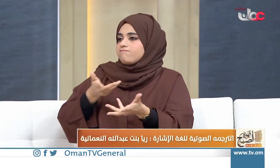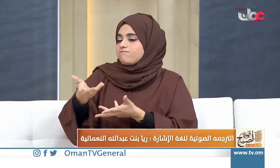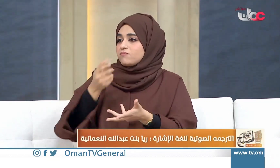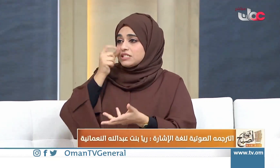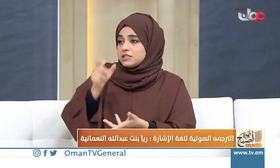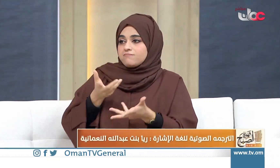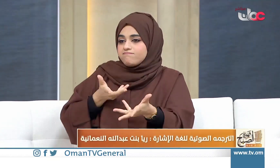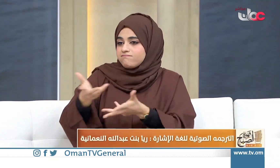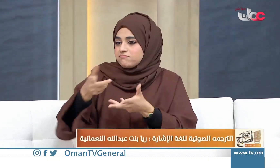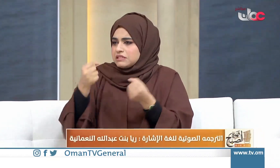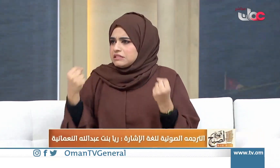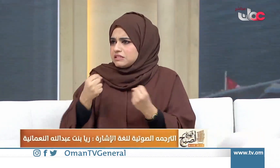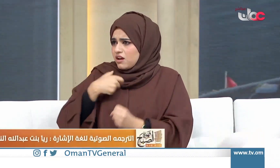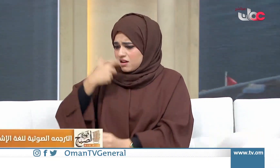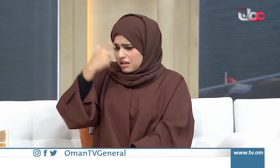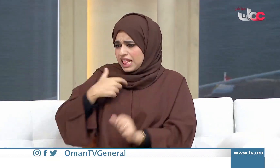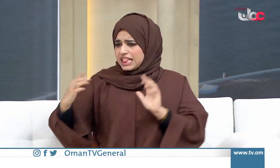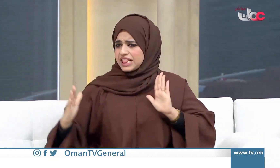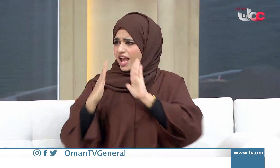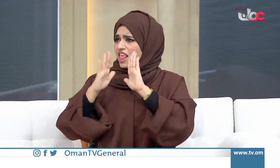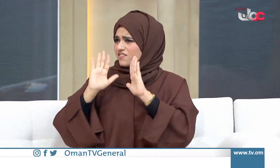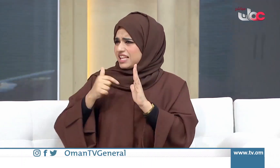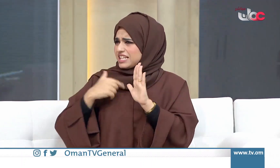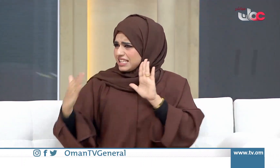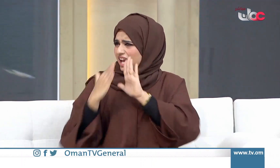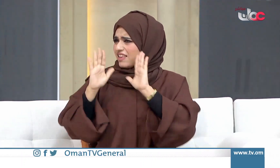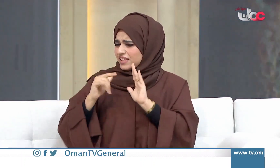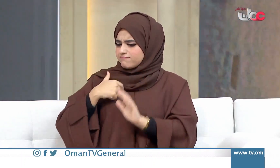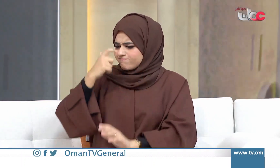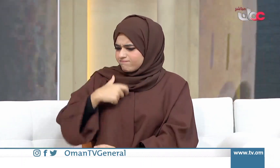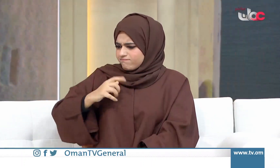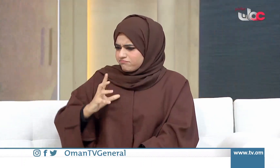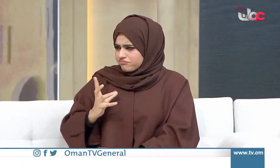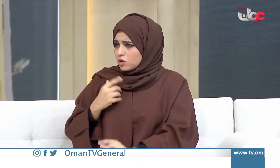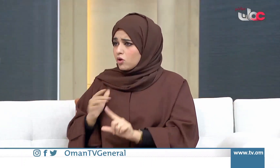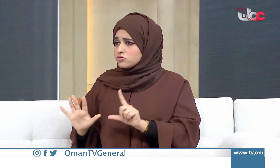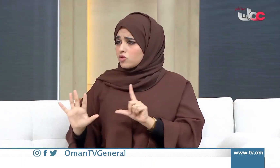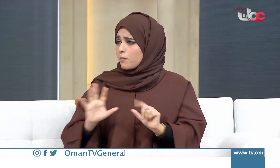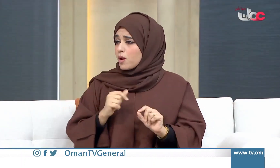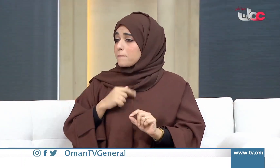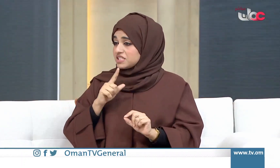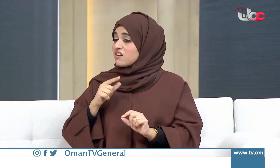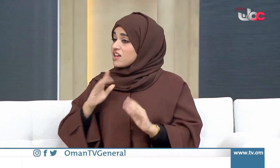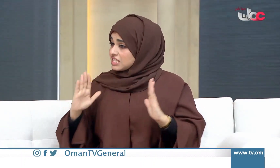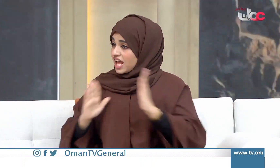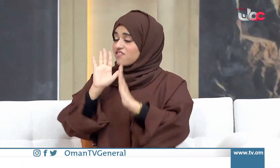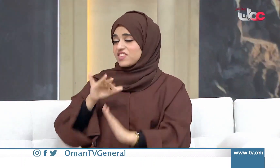في البداية حاولنا نحن كأشخاص صم أن نستخدم الإيماءات لكن الحمد